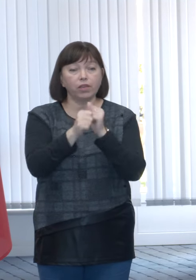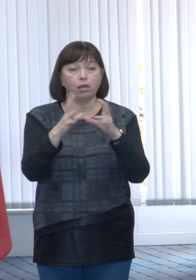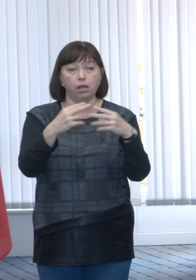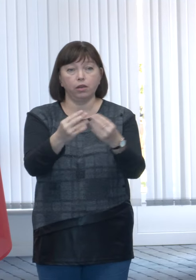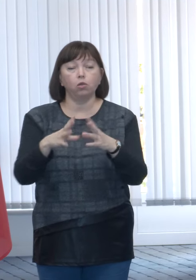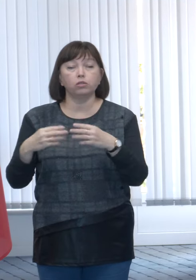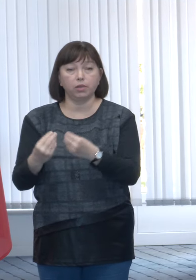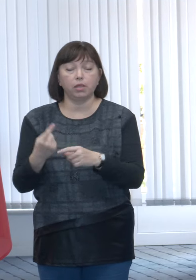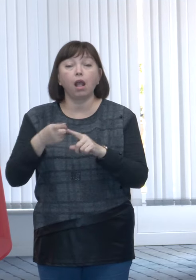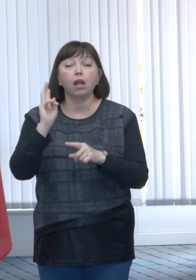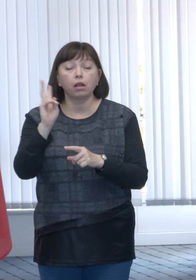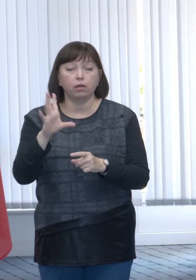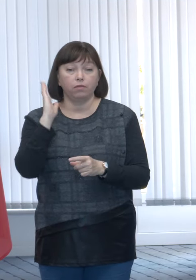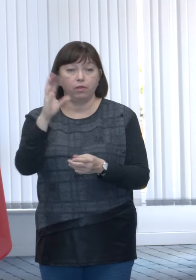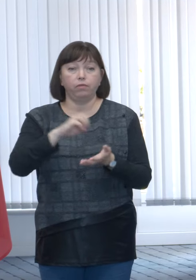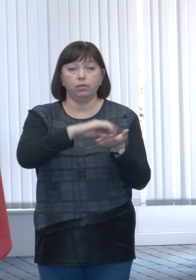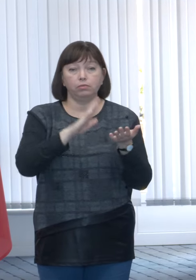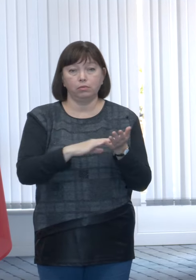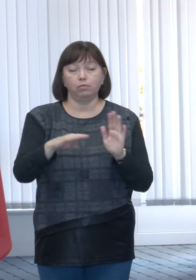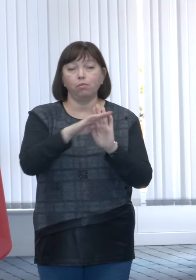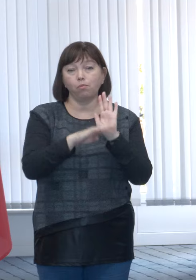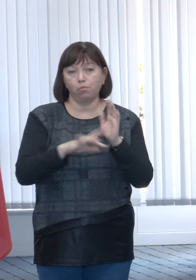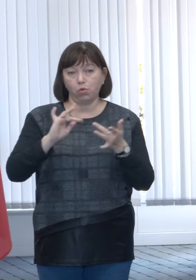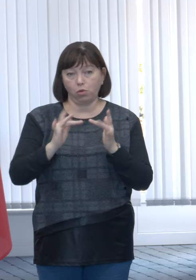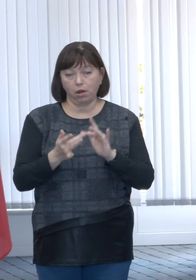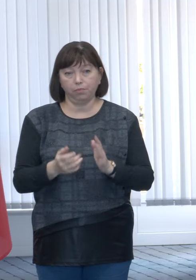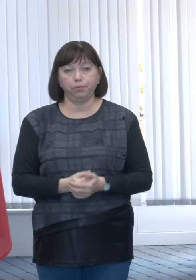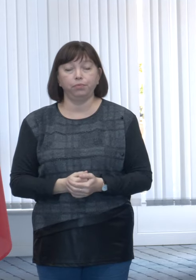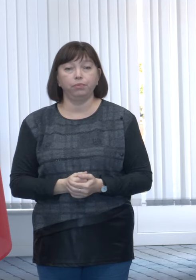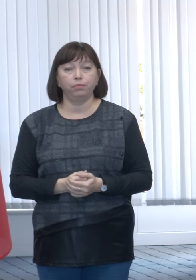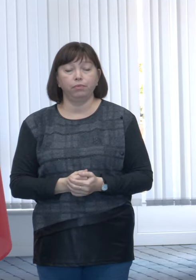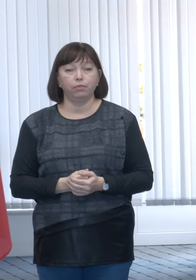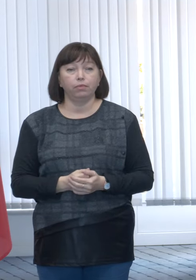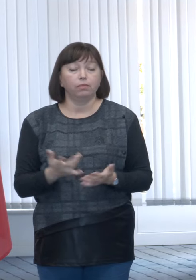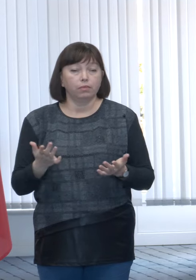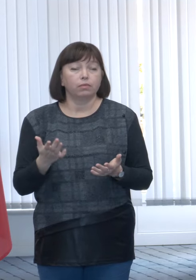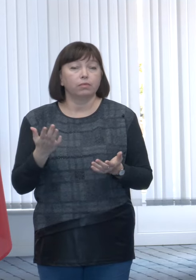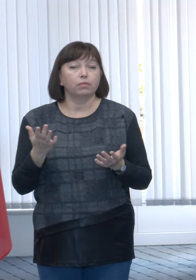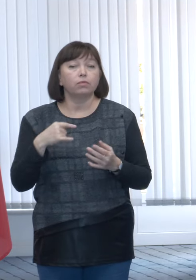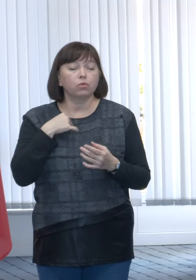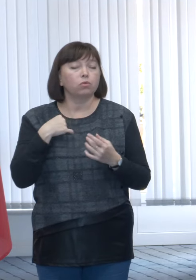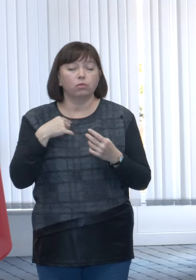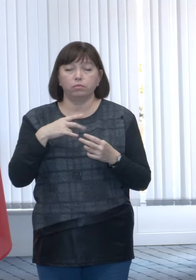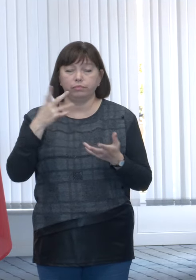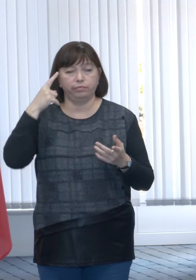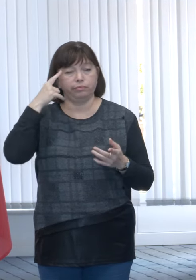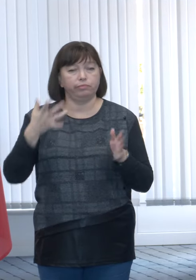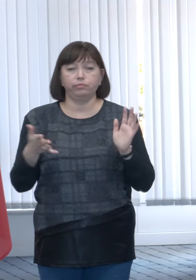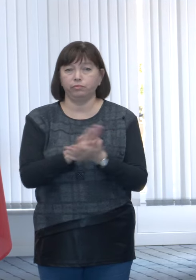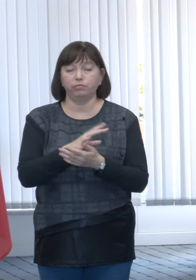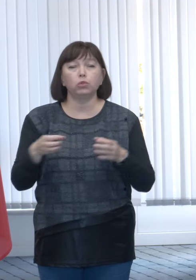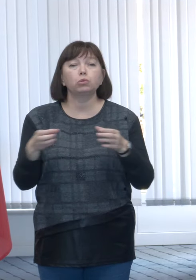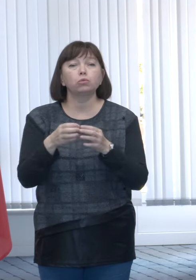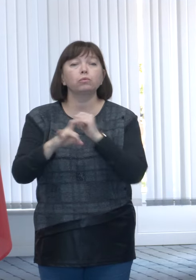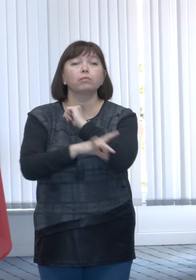gospodării care se înregistrează în cadrul programului. Deci, în sens, am renunțat la această noțiune de